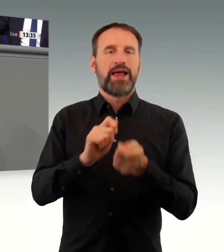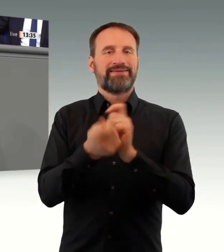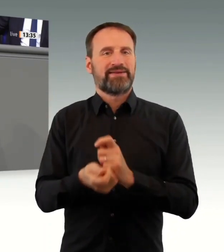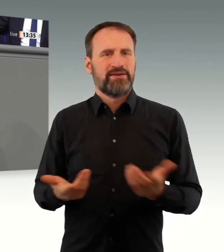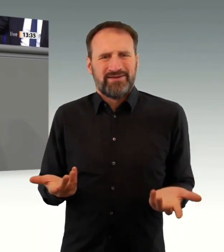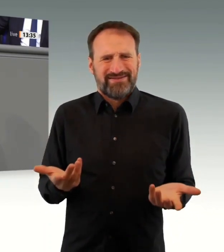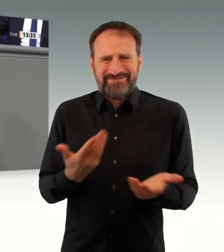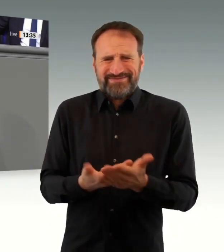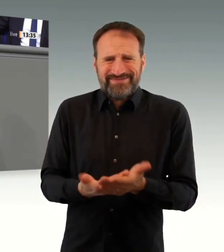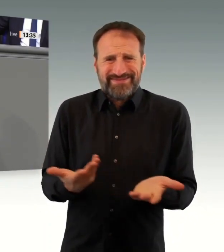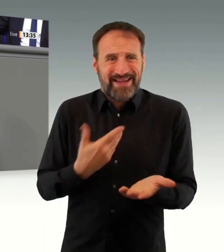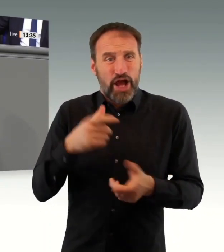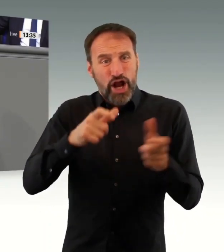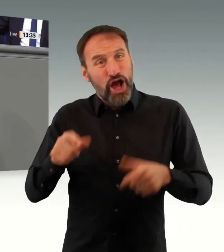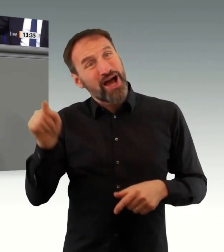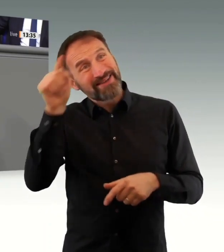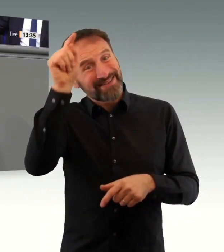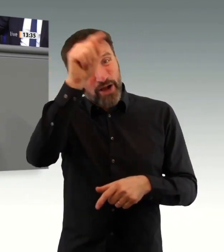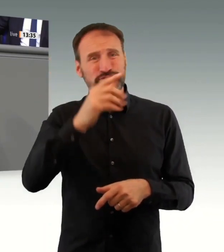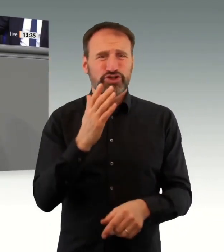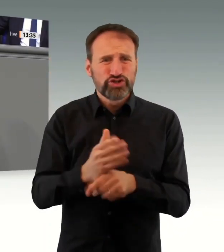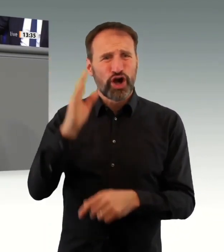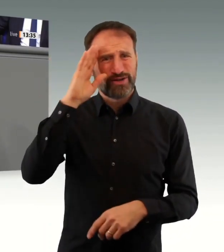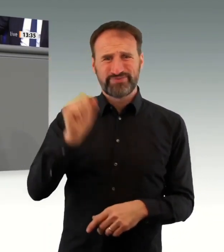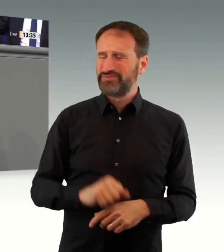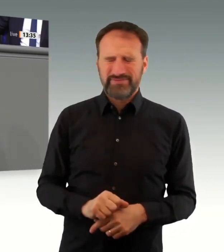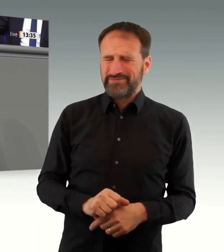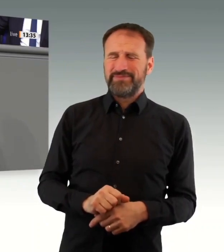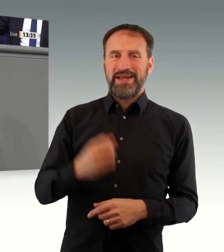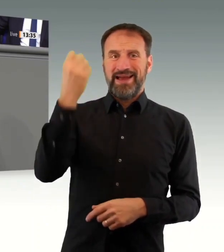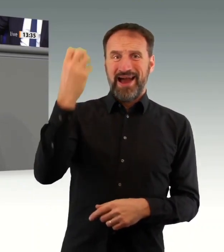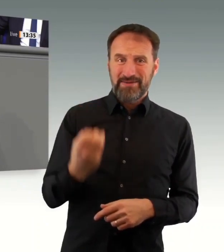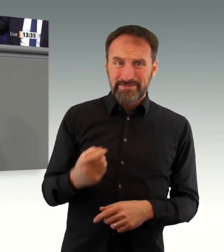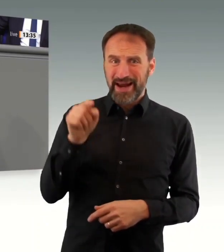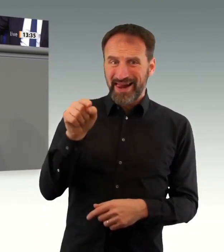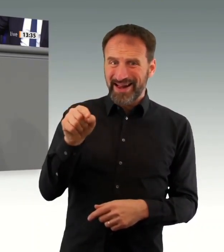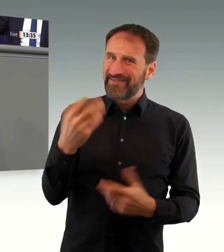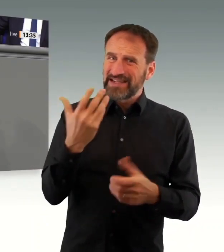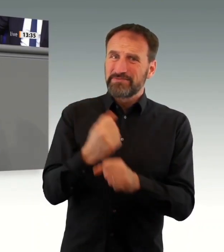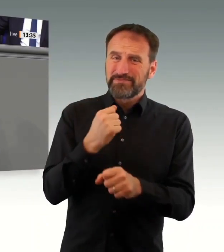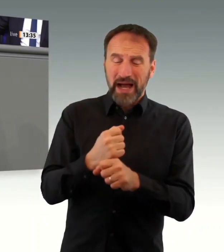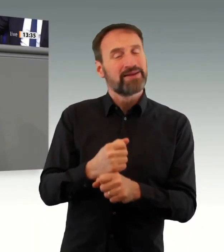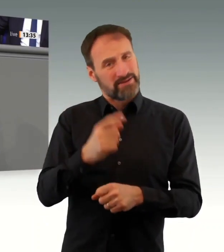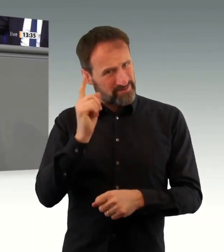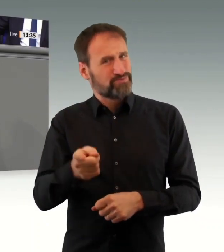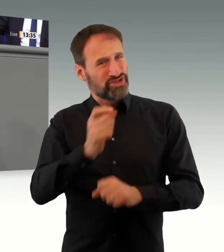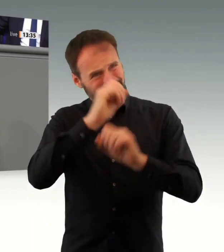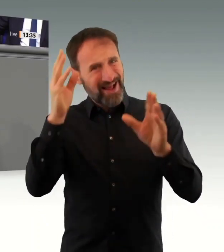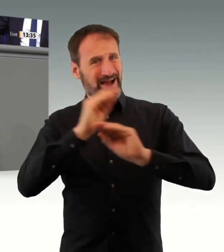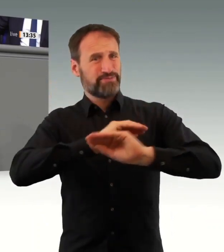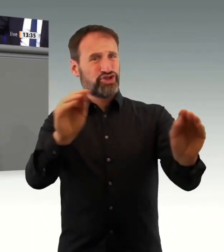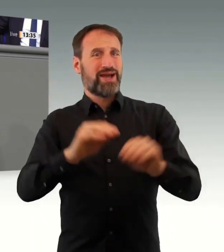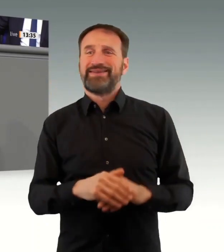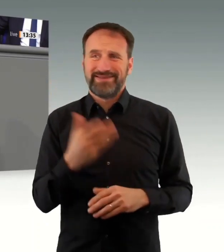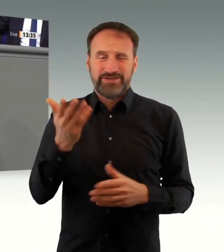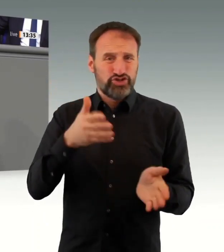Wenn das, was Sie jetzt skizzieren, Eintritt, dass Omikron eine höhere Anstrengung hat, dass möglicherweise die Impfstoffe nicht mehr wirken, das